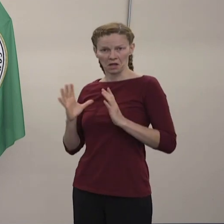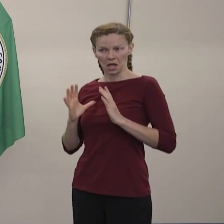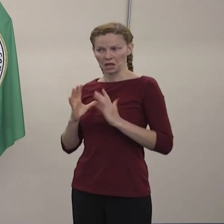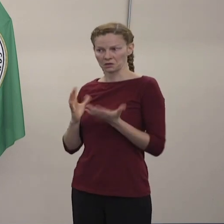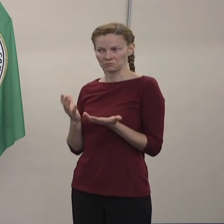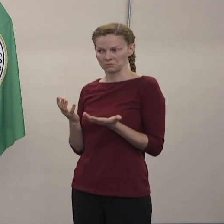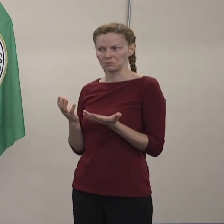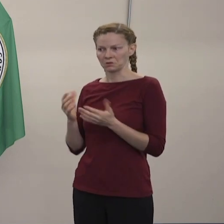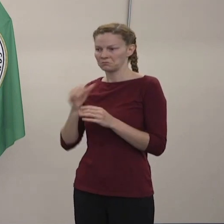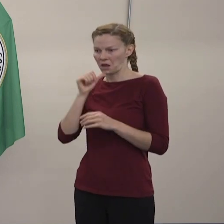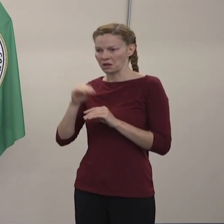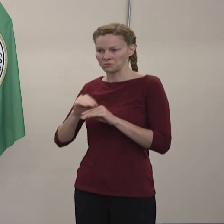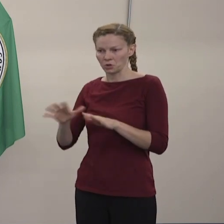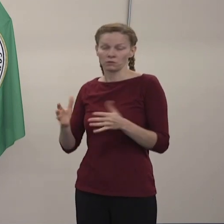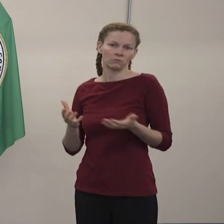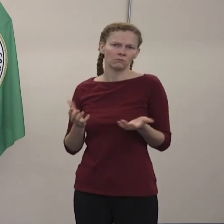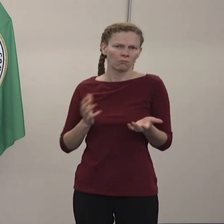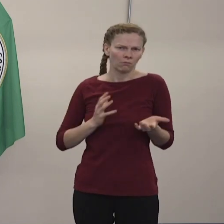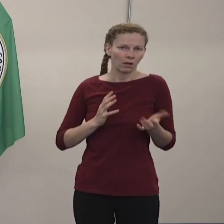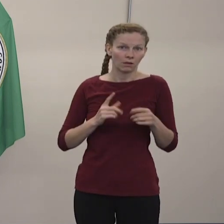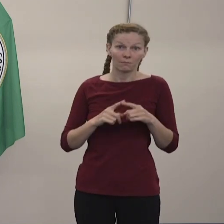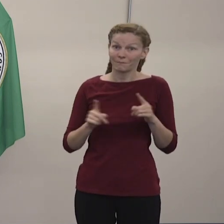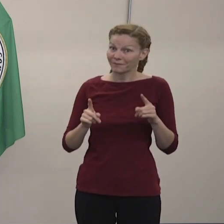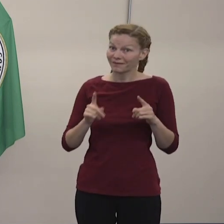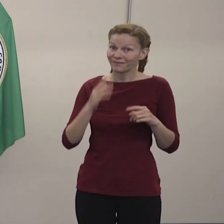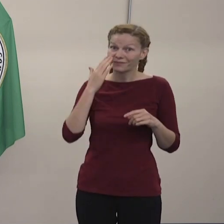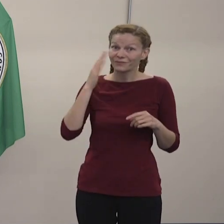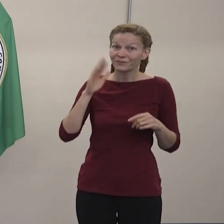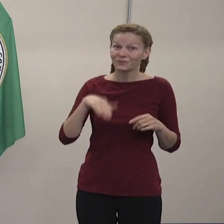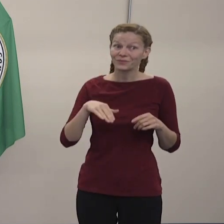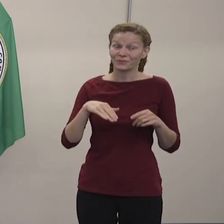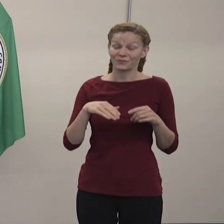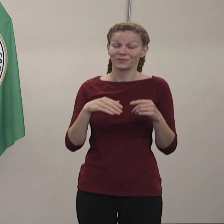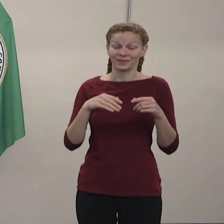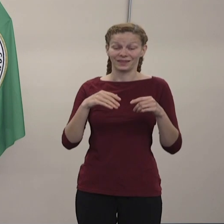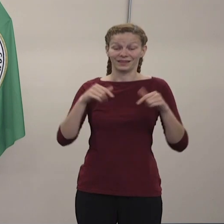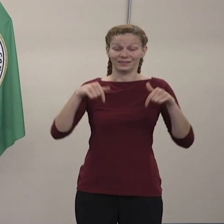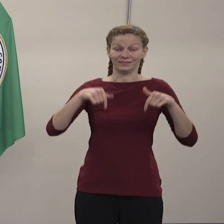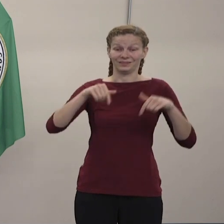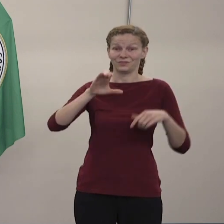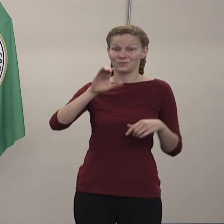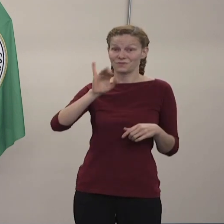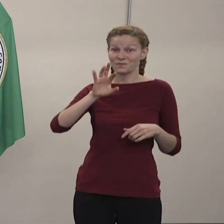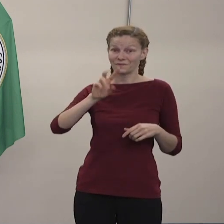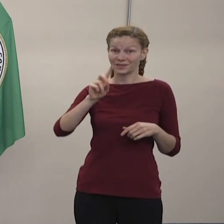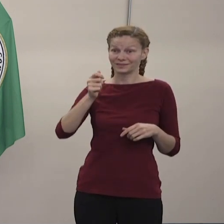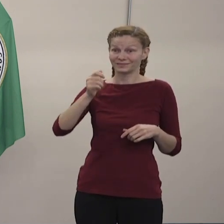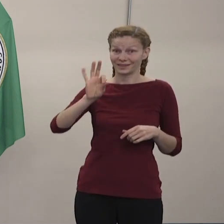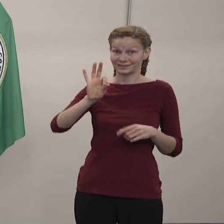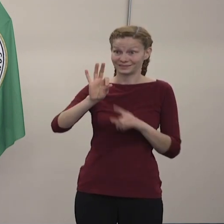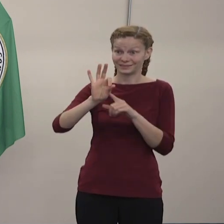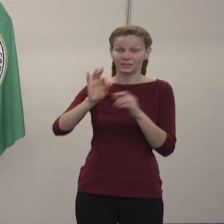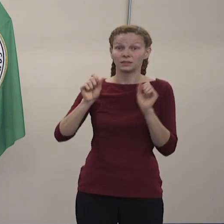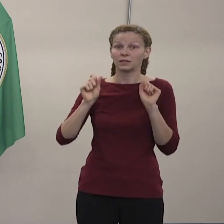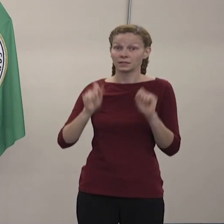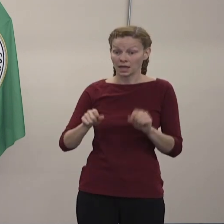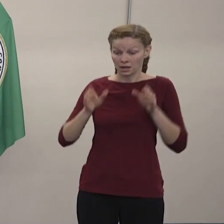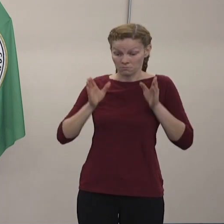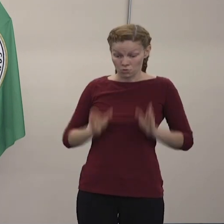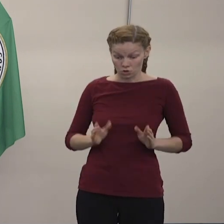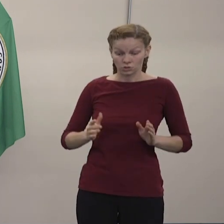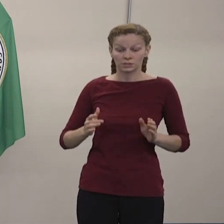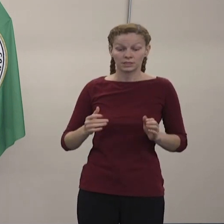fueran las que se pusieran las cubiertas de la cara. Pero sabemos que por hechos es que hay personas que no